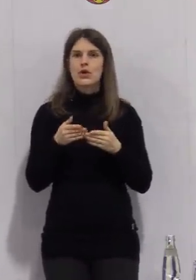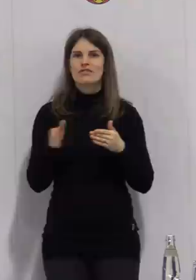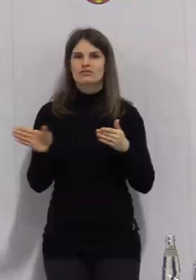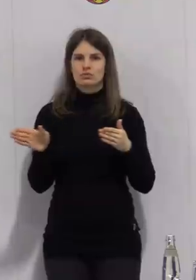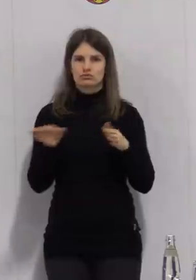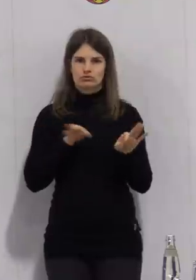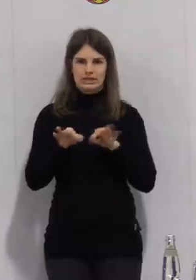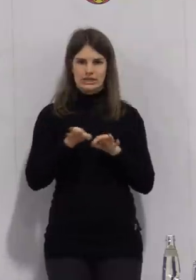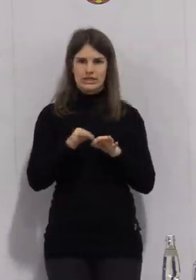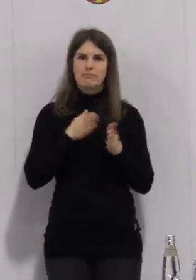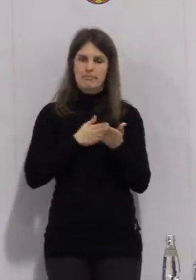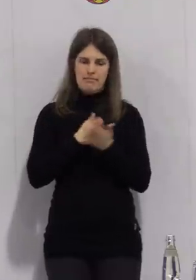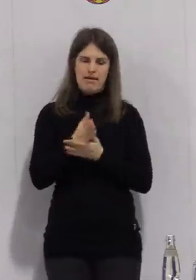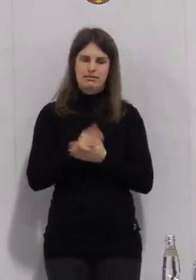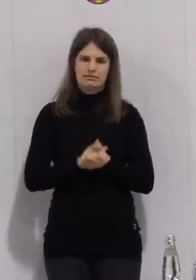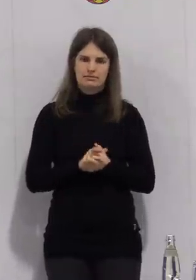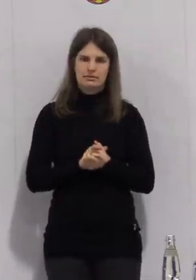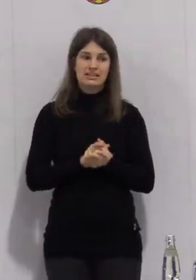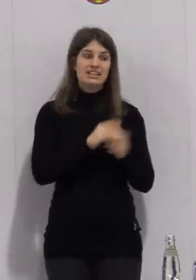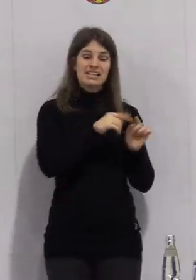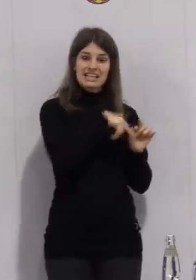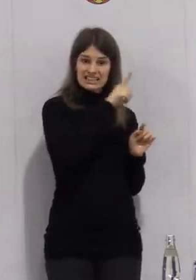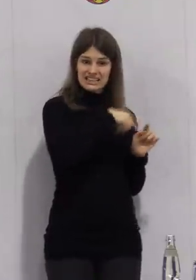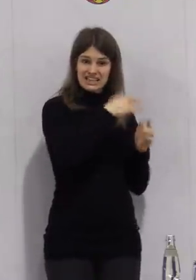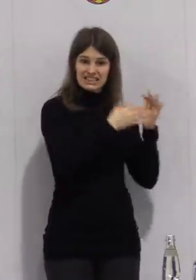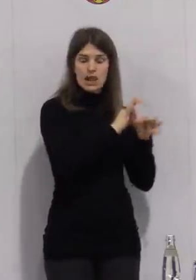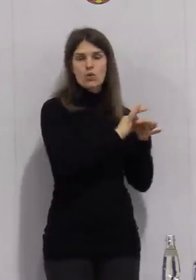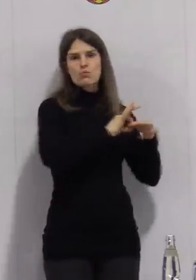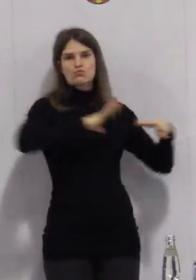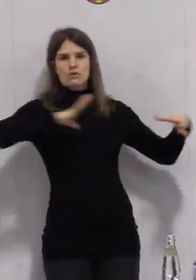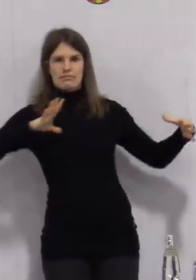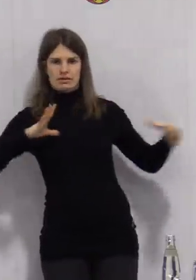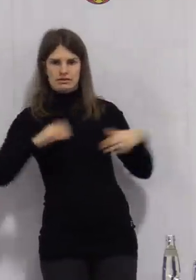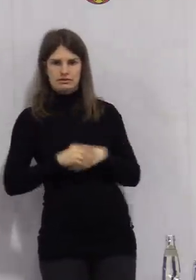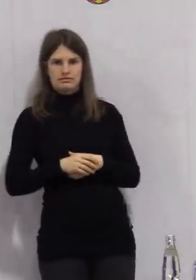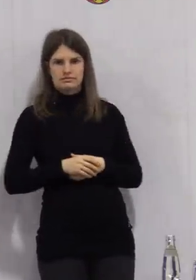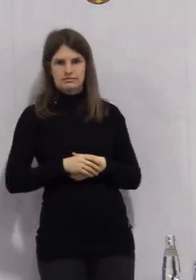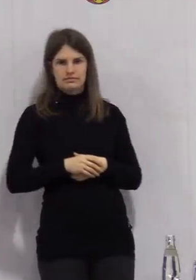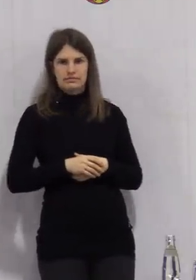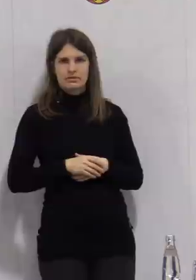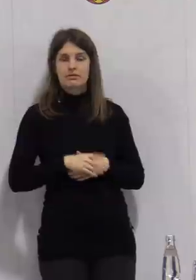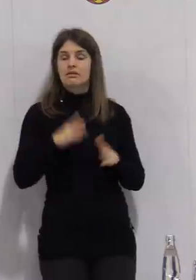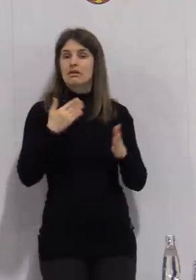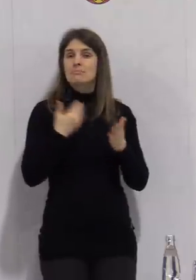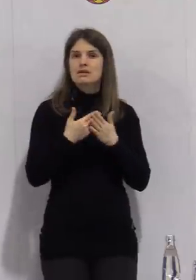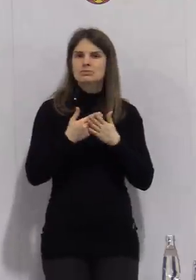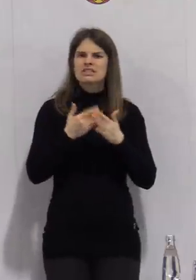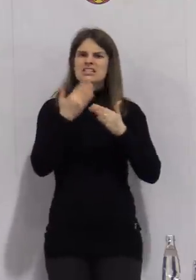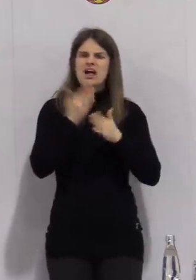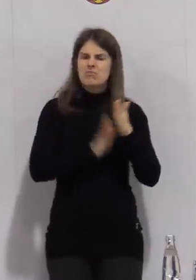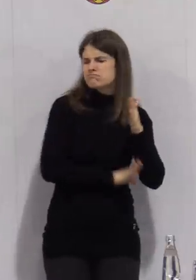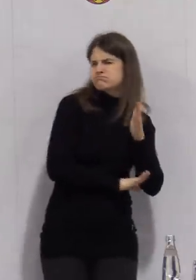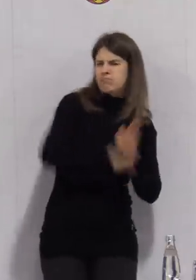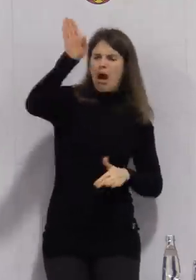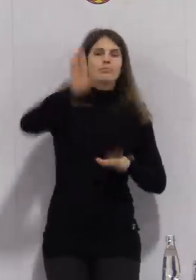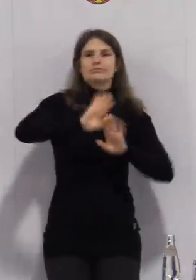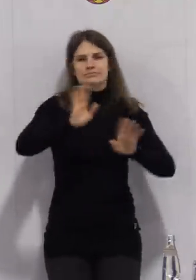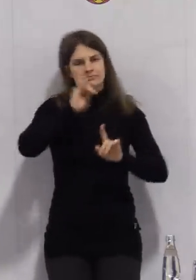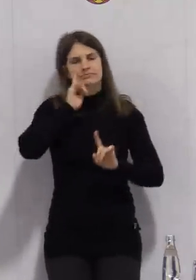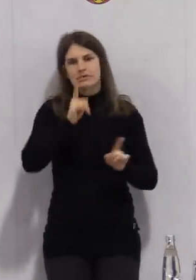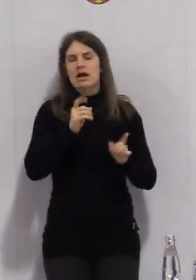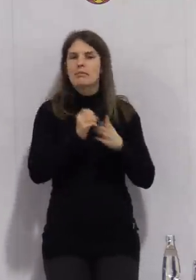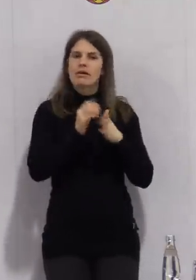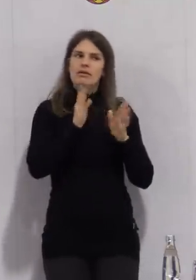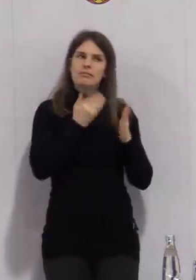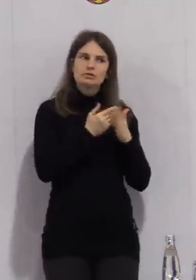konkreten Inzidenz vor, solange die Infektionslage sich nicht deutlich verschärft. Es geht also um eine